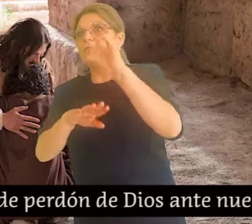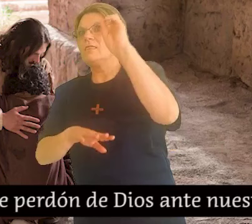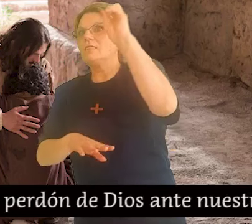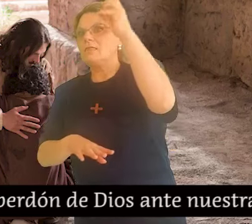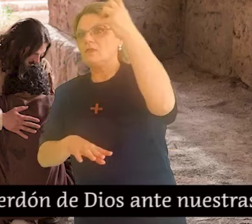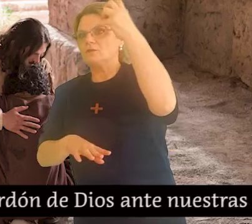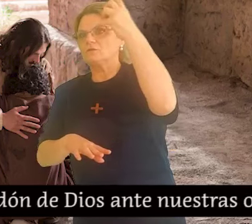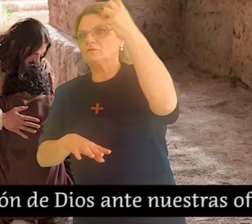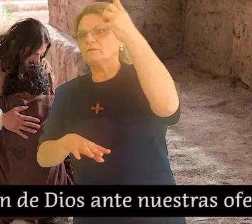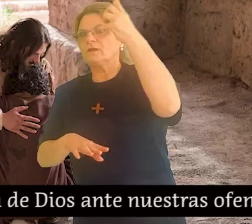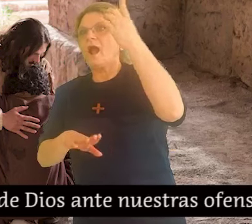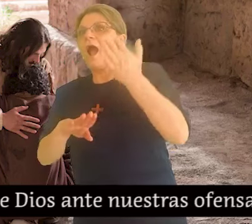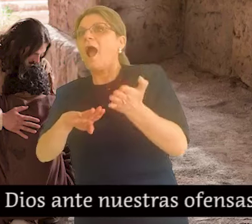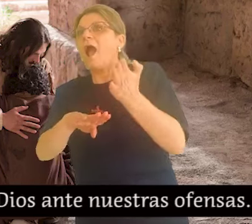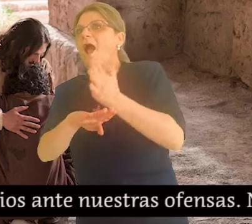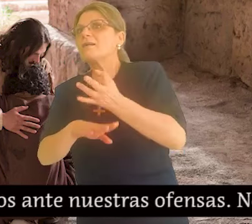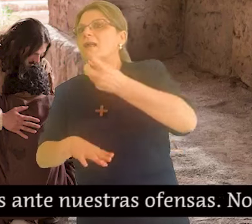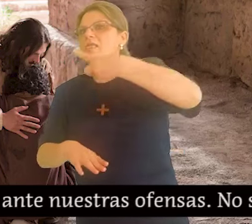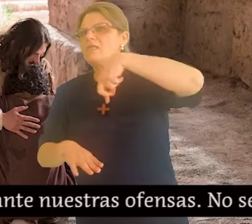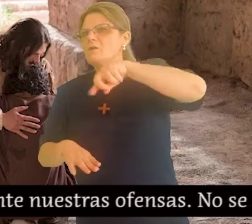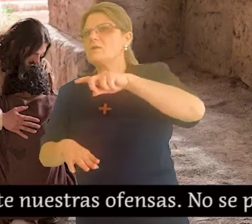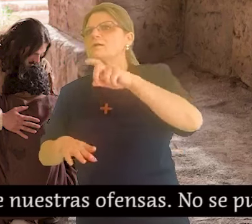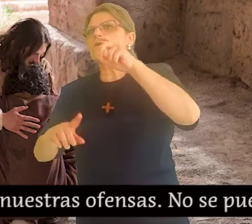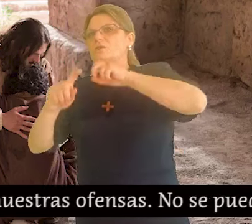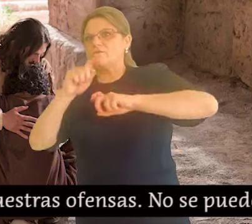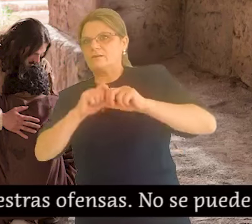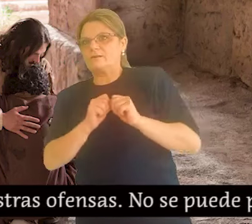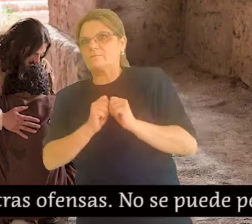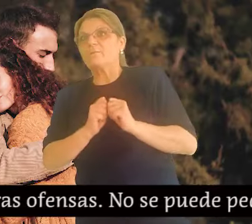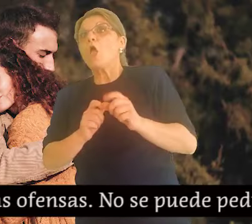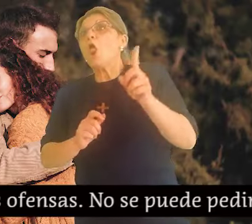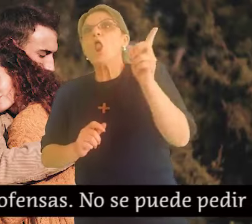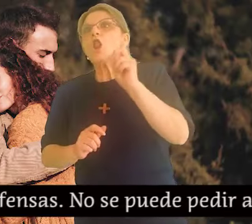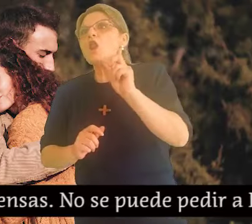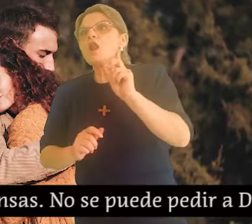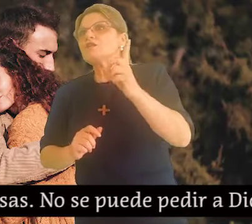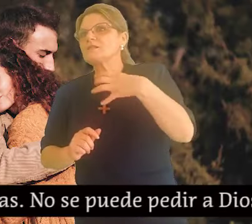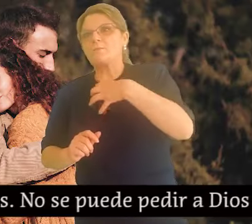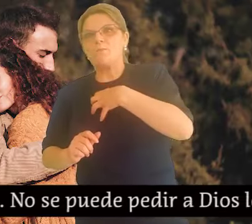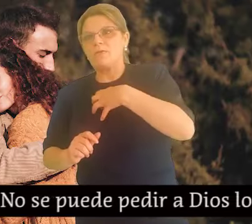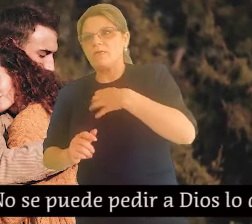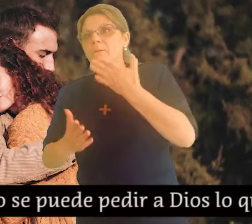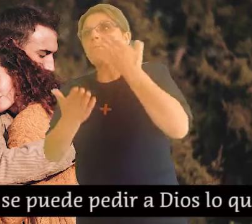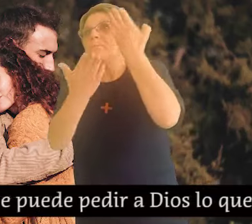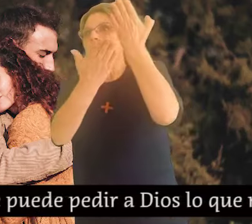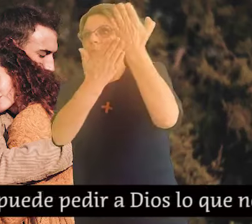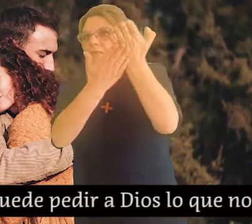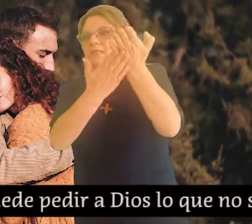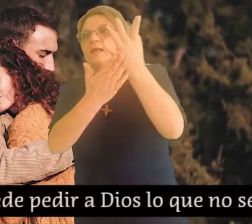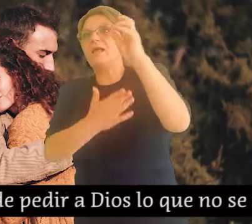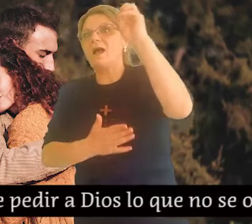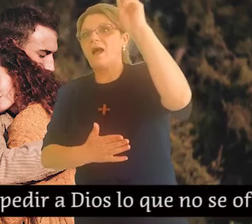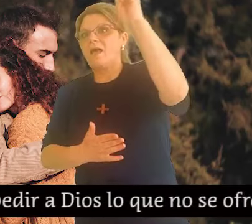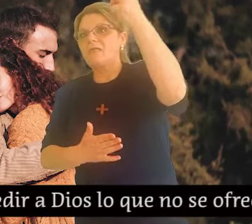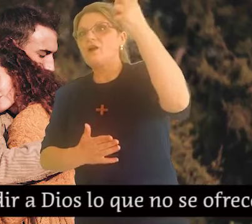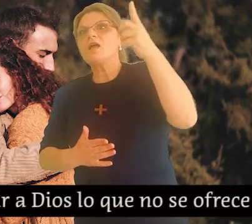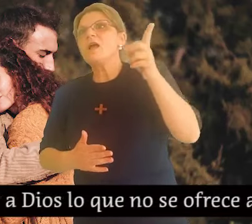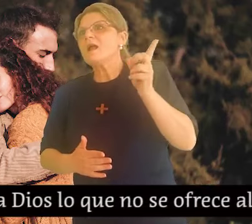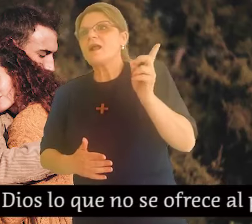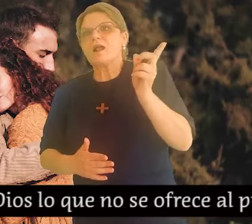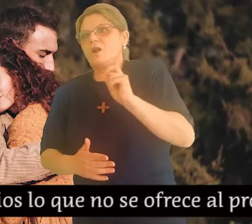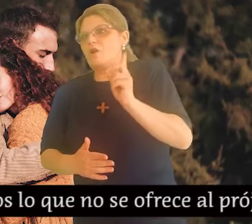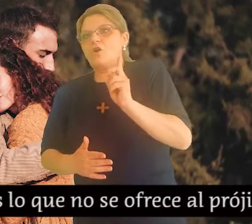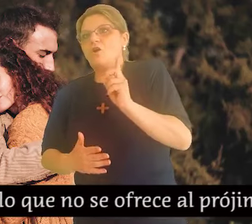situación de necesidad de perdón de Dios ante nuestras ofensas. No se puede pedir a Dios